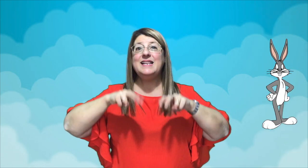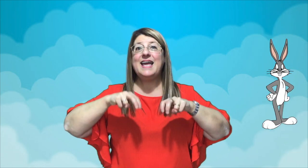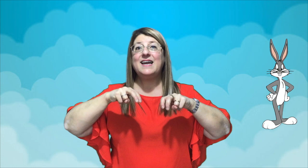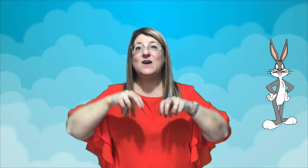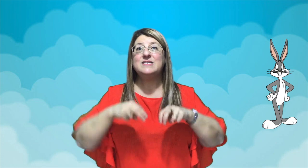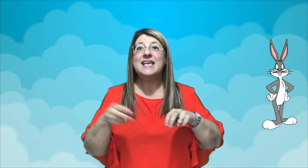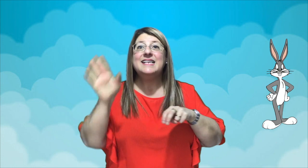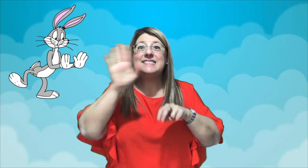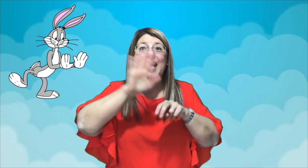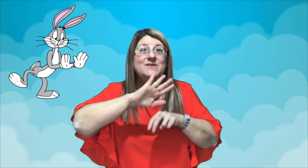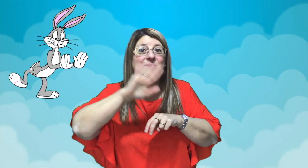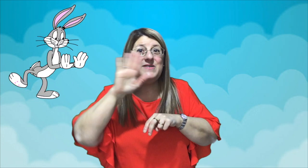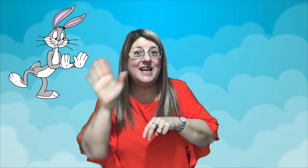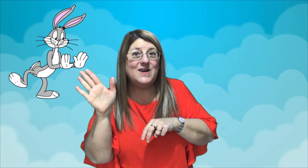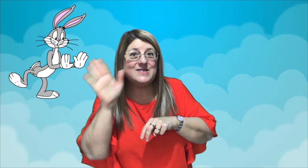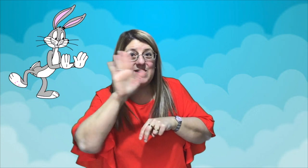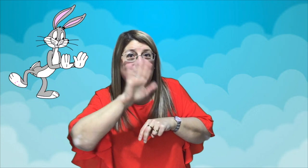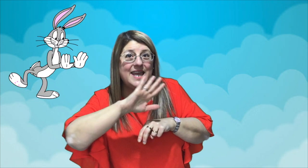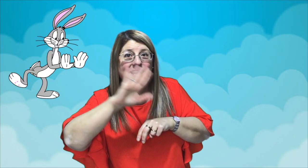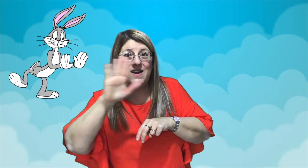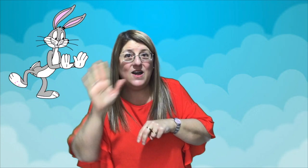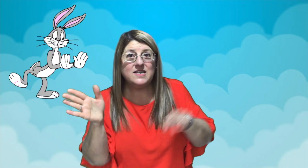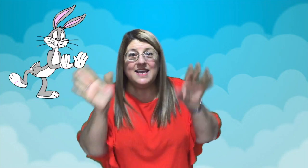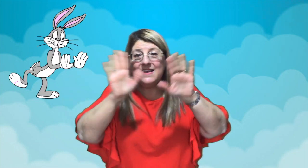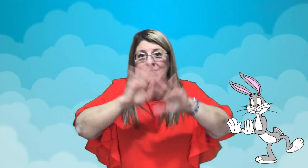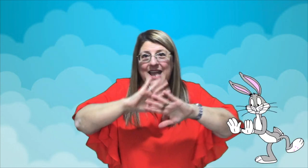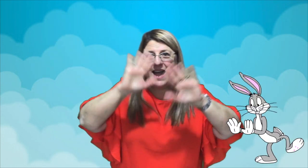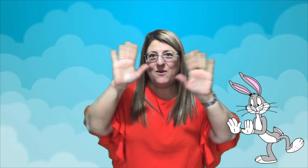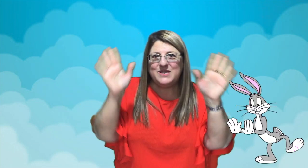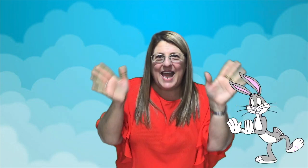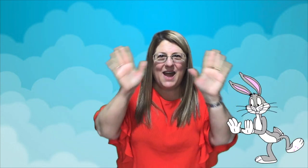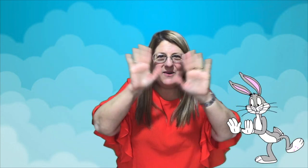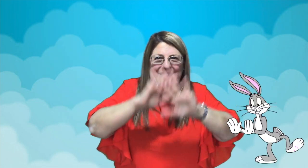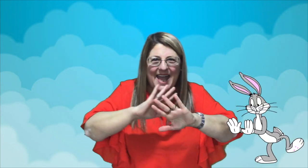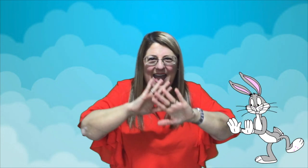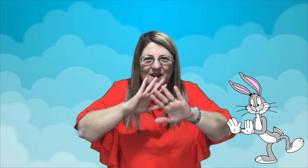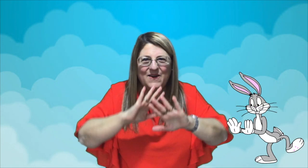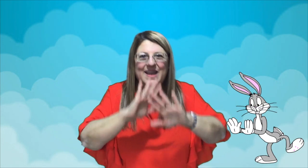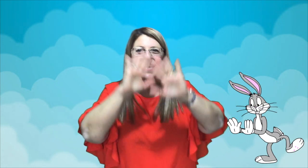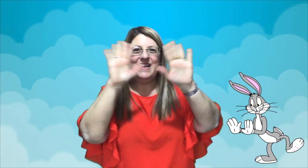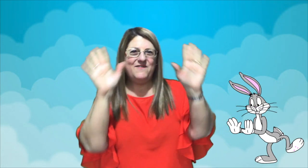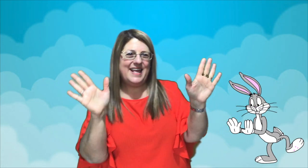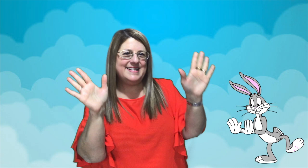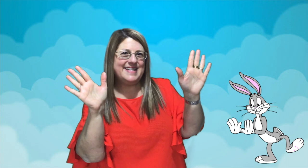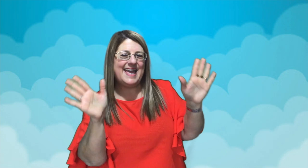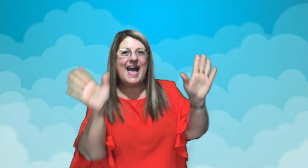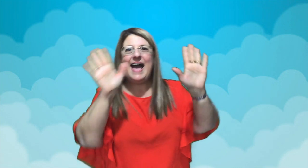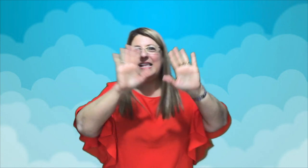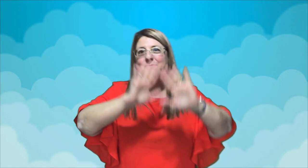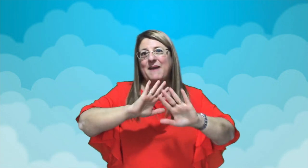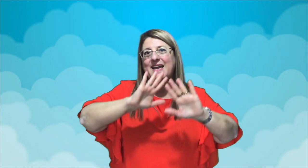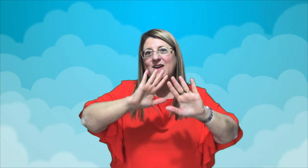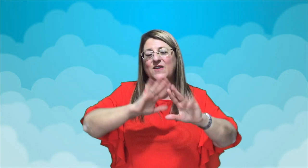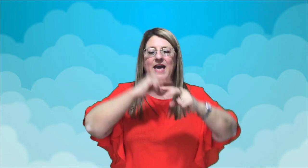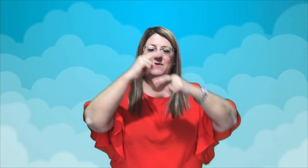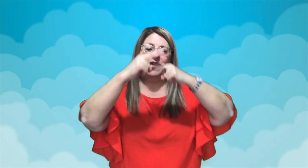lejos. Saludan los conejos, chau, chau, chau De frente al espejo dan una